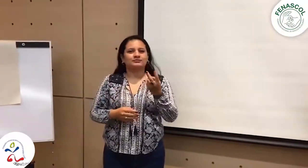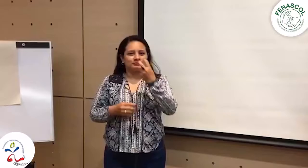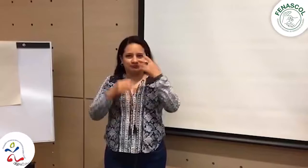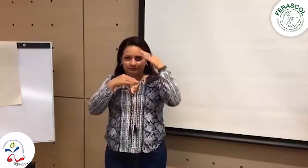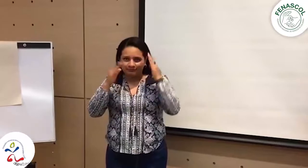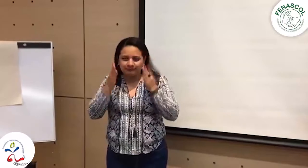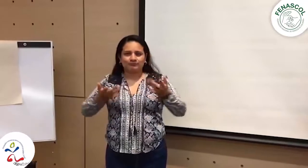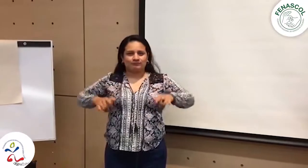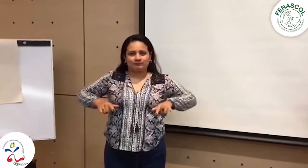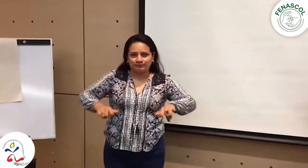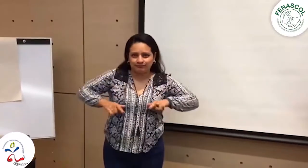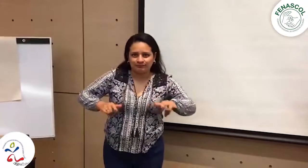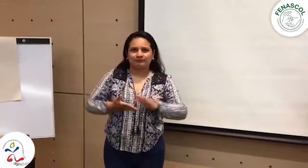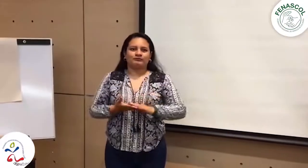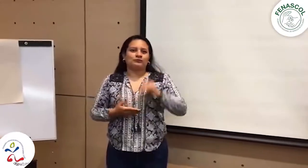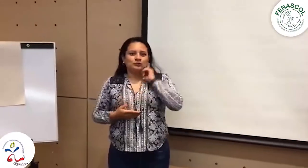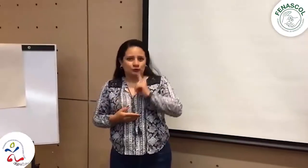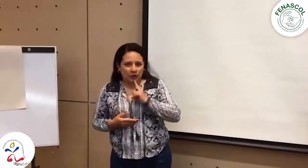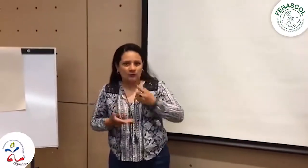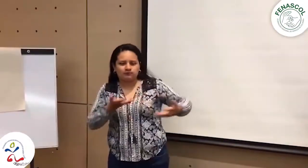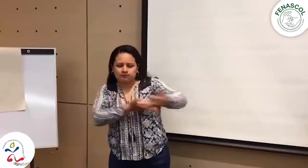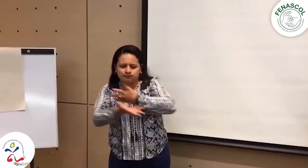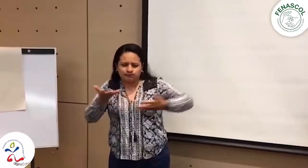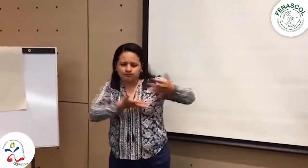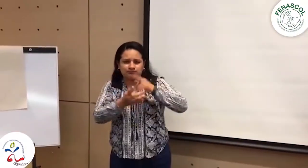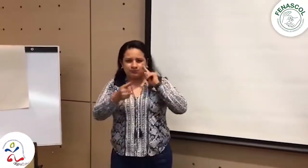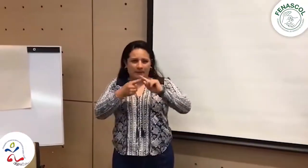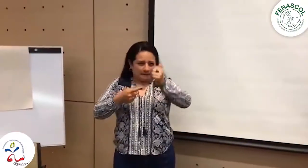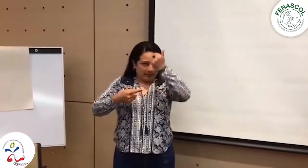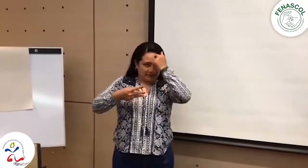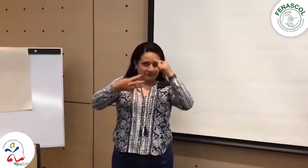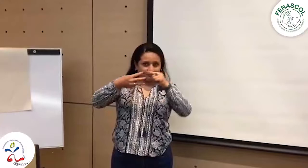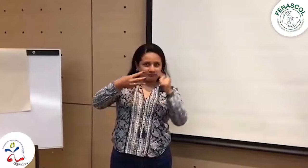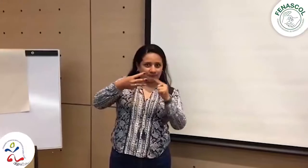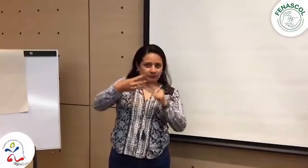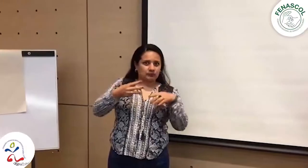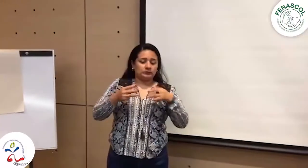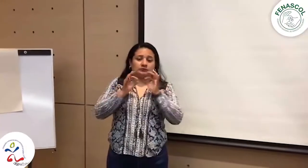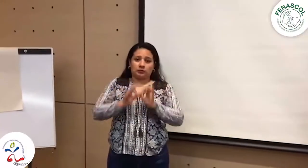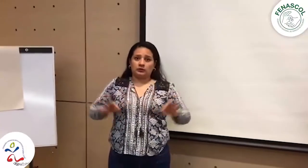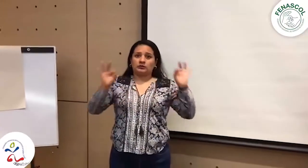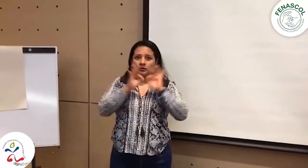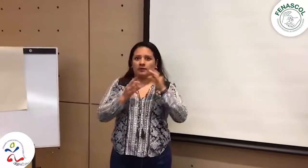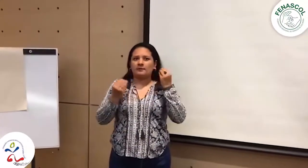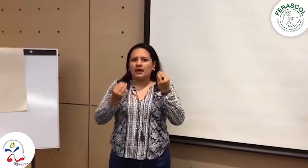discapacidades. Personas sordas, personas ciegas, personas con su autoceguera, personas con discapacidad física.